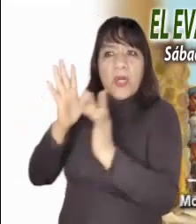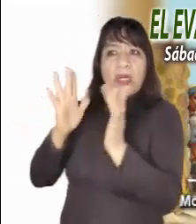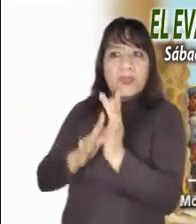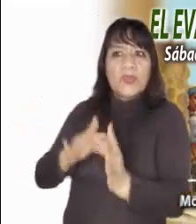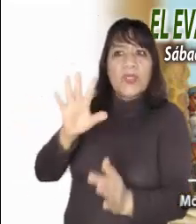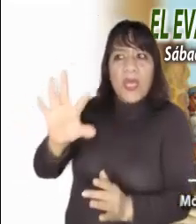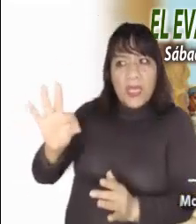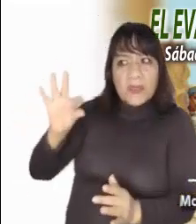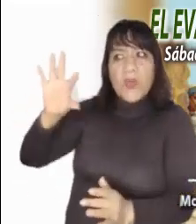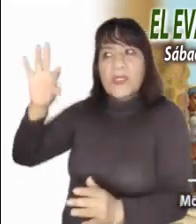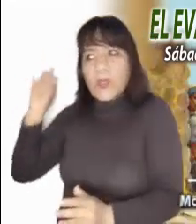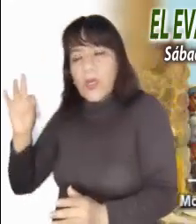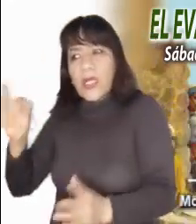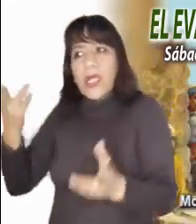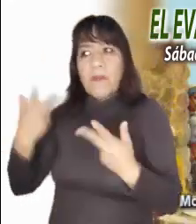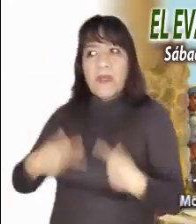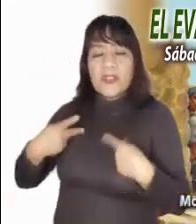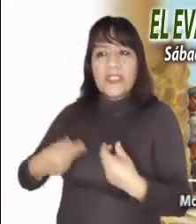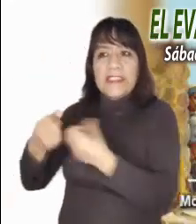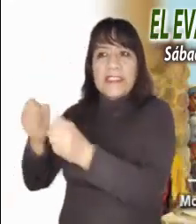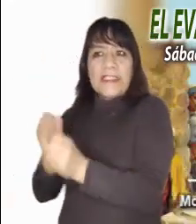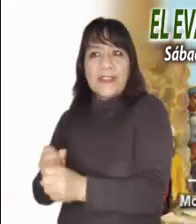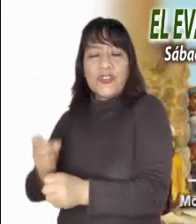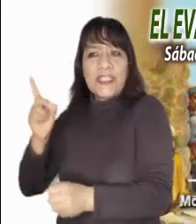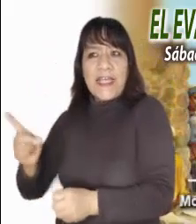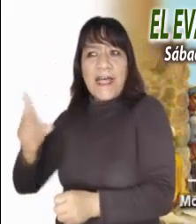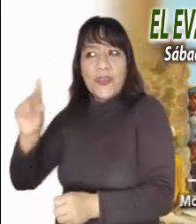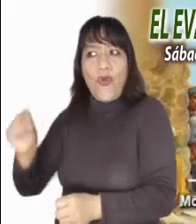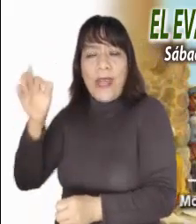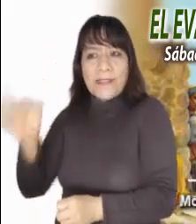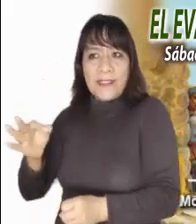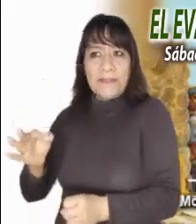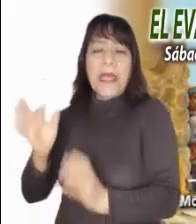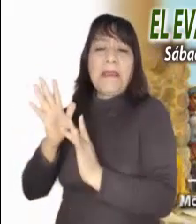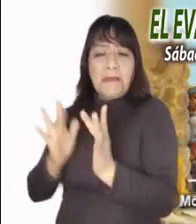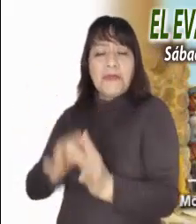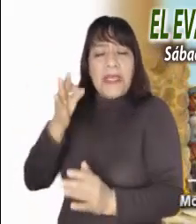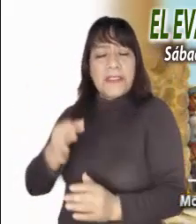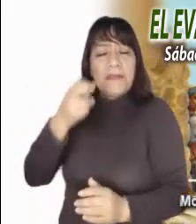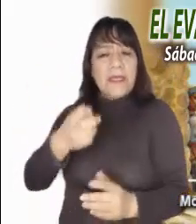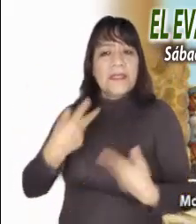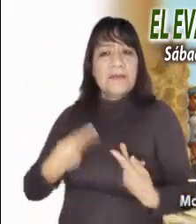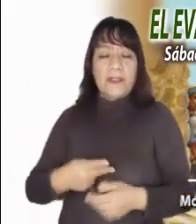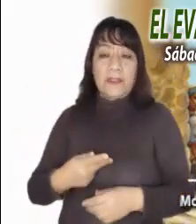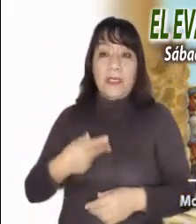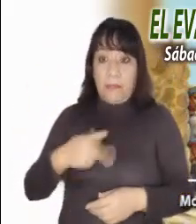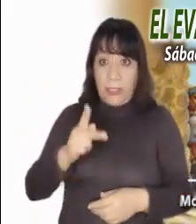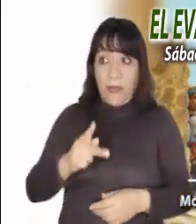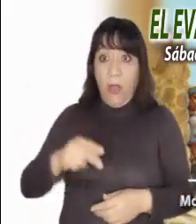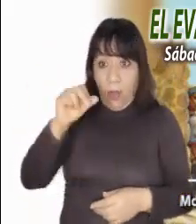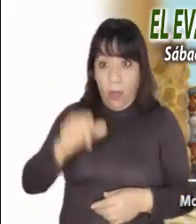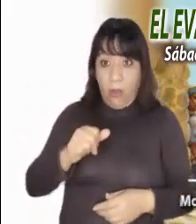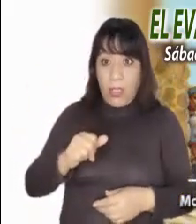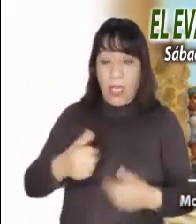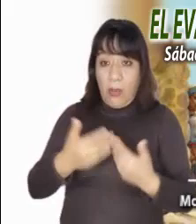despreciadas por el mundo. Pero también hoy Jesús sigue firme en su misión. Yo no he